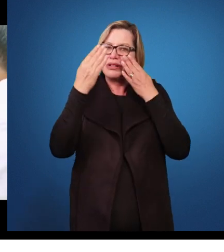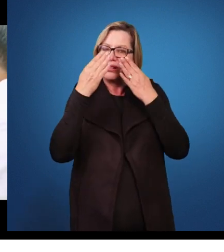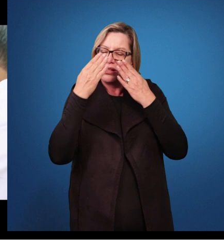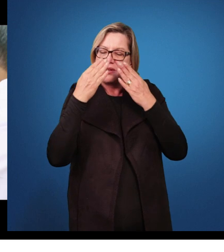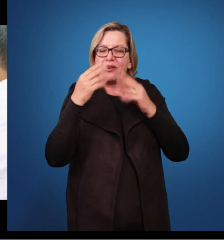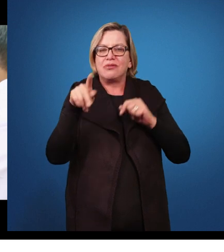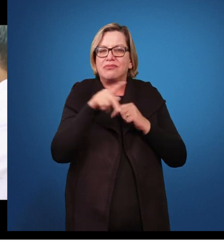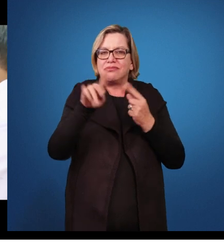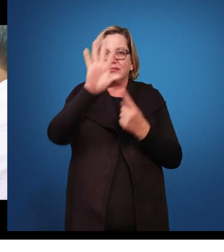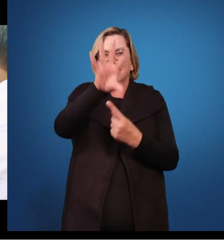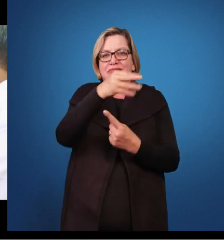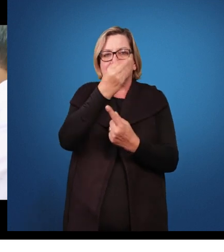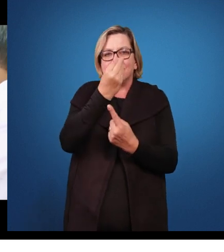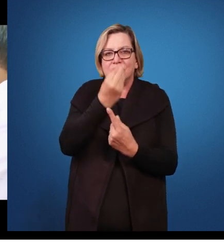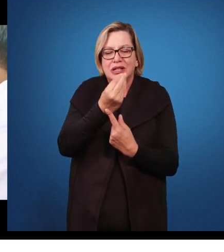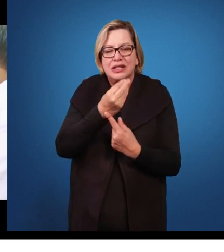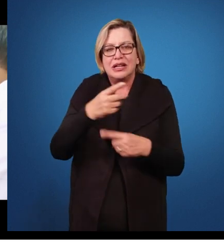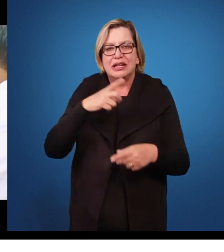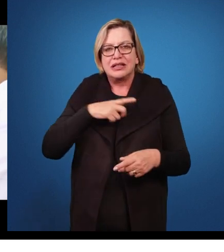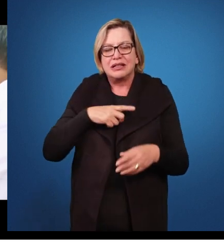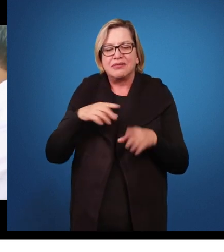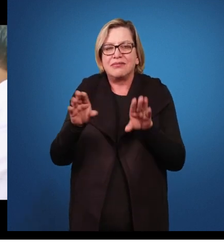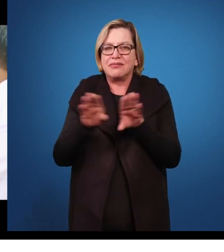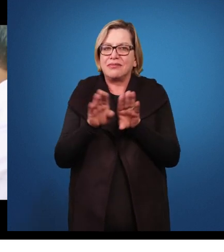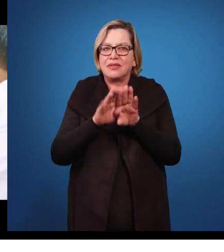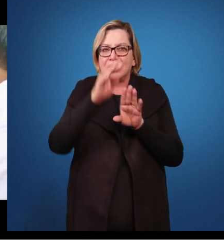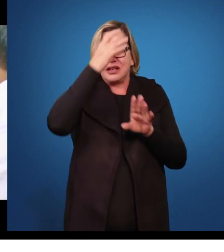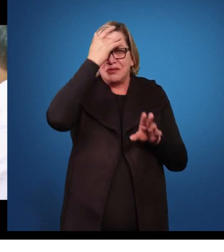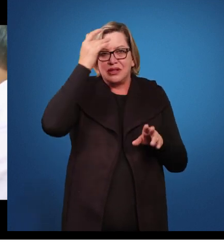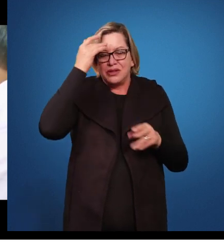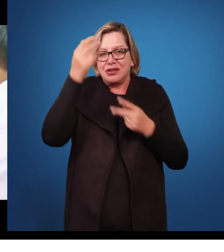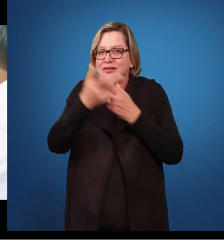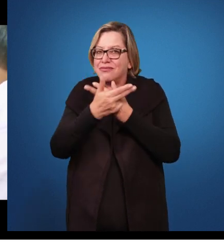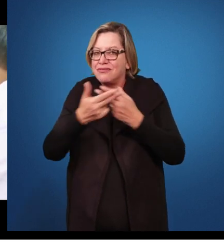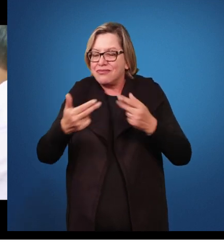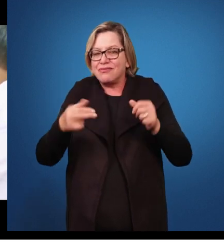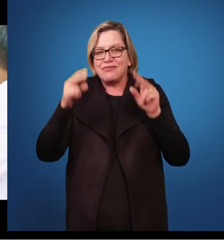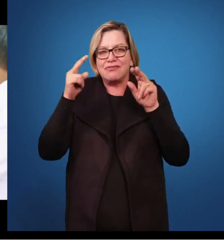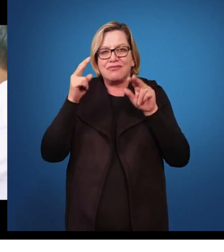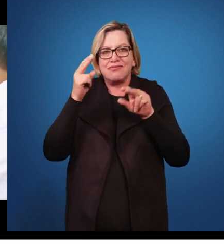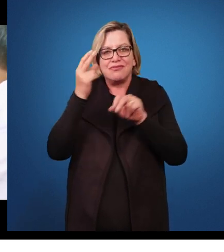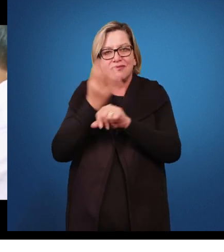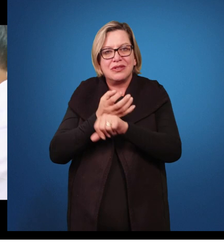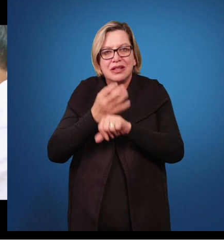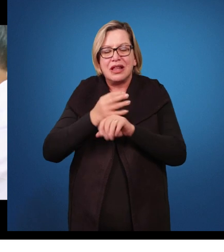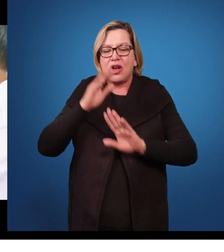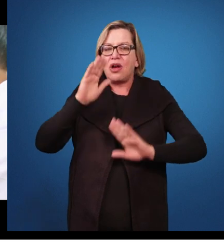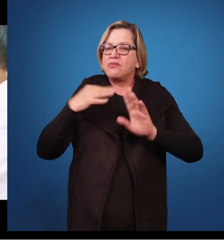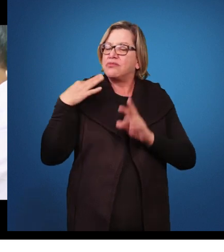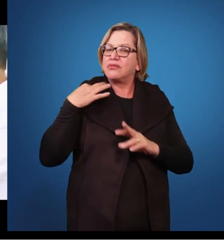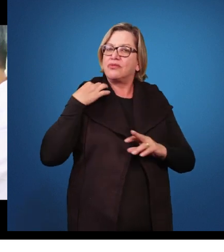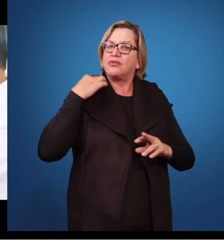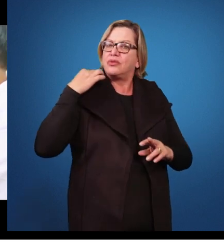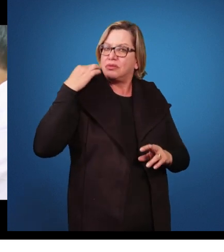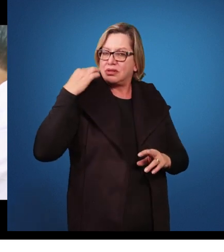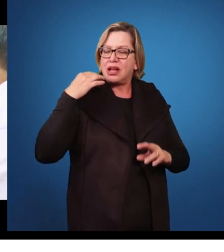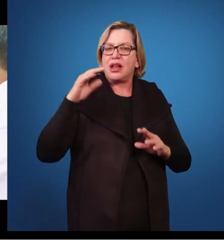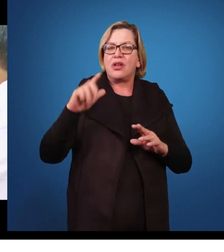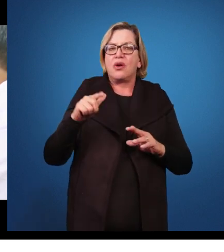pessoas que são de várias áreas, alguns voluntários, outros engajados em algumas atividades na